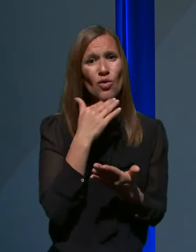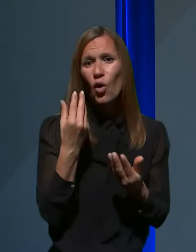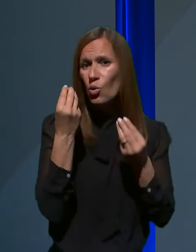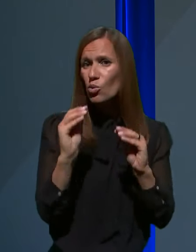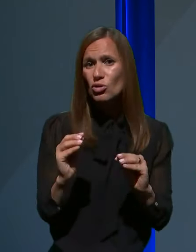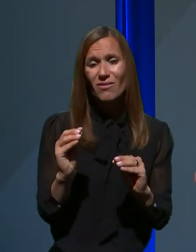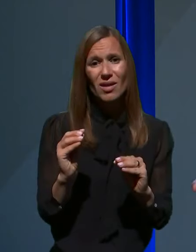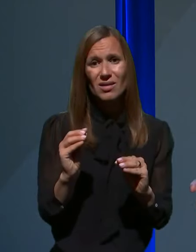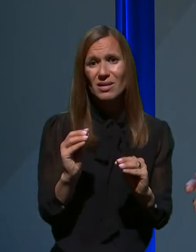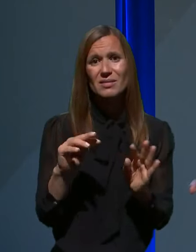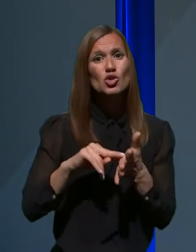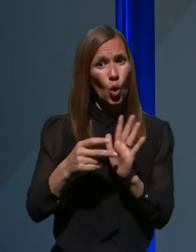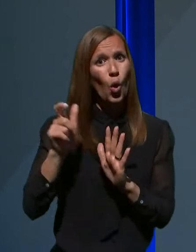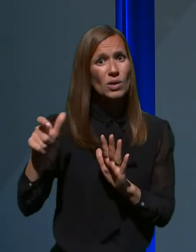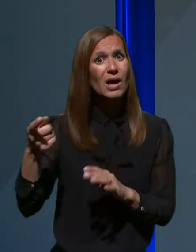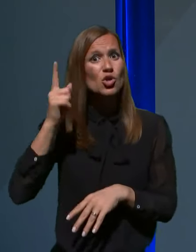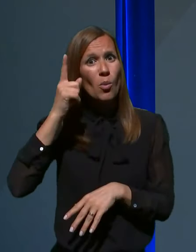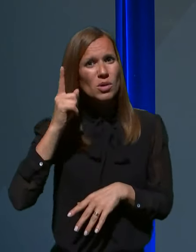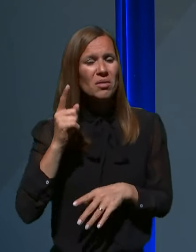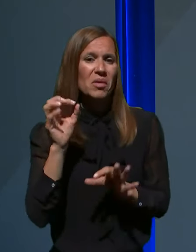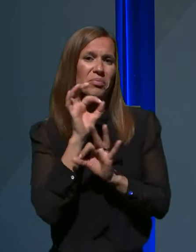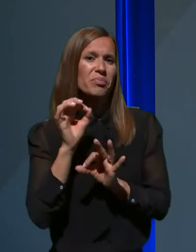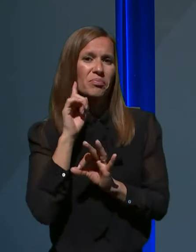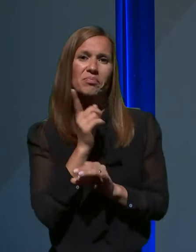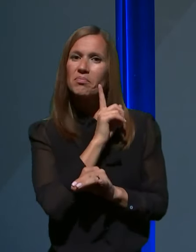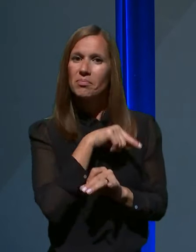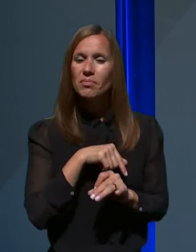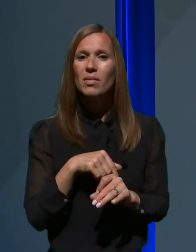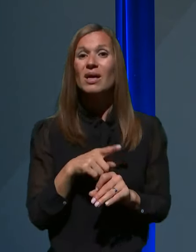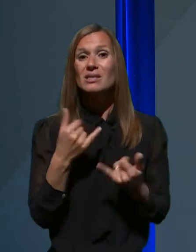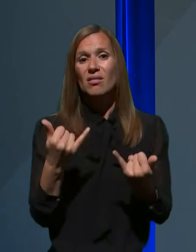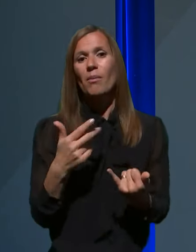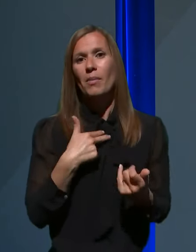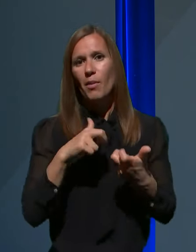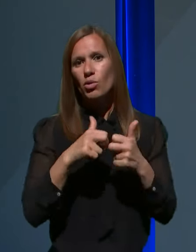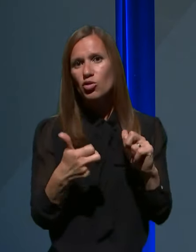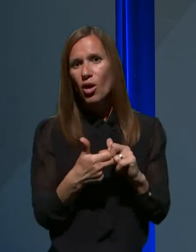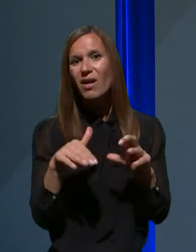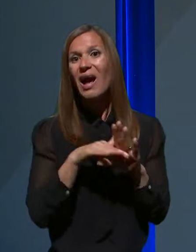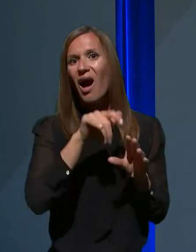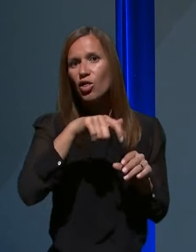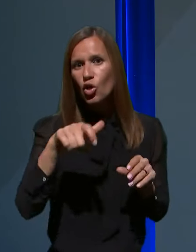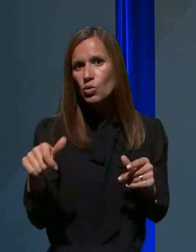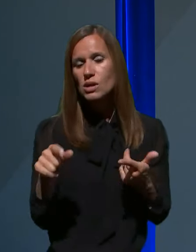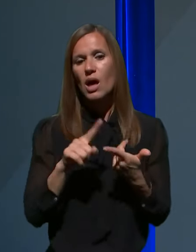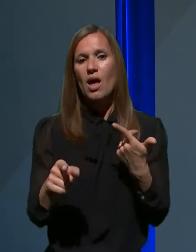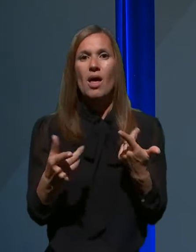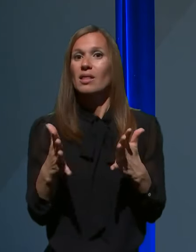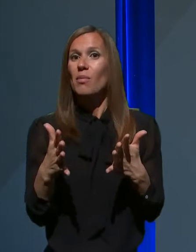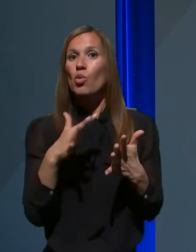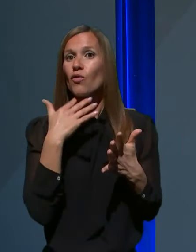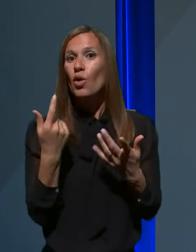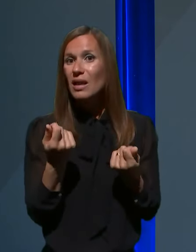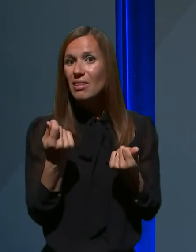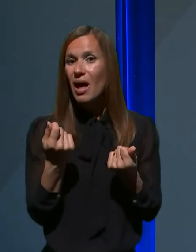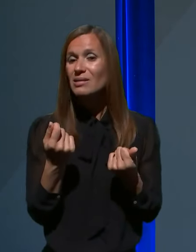da se danes soočamo s to težavo kadrovske narave in da se ni uspelo sveda zagotoviti dodatnega denarja, ki je bil